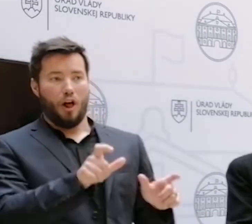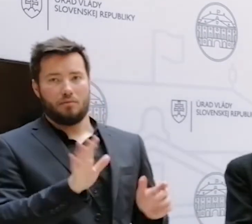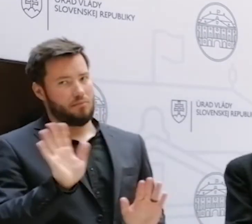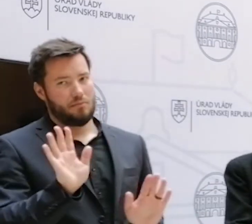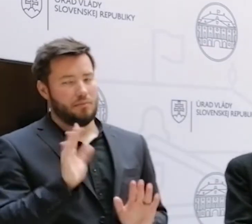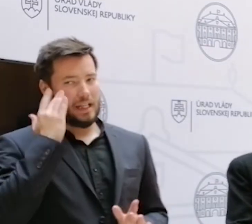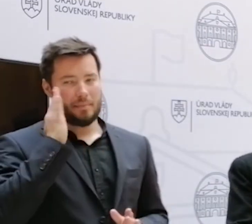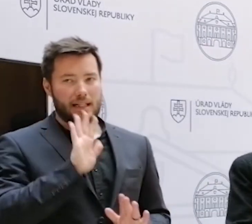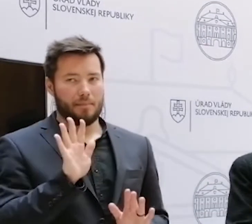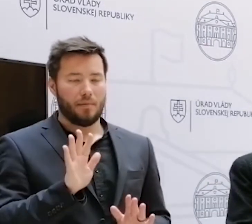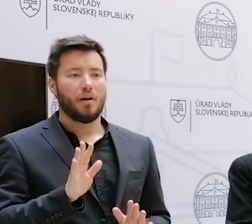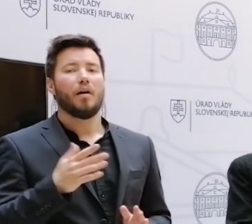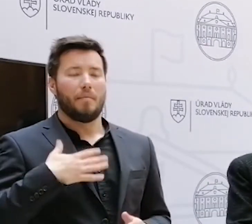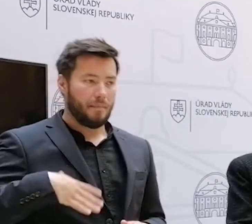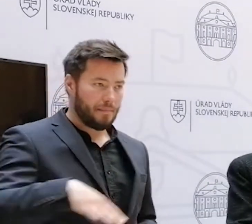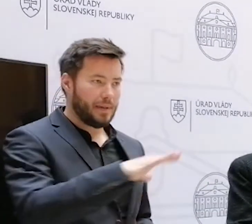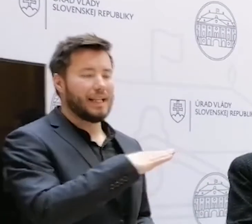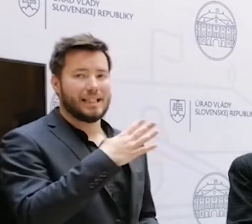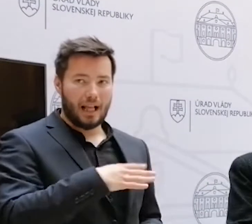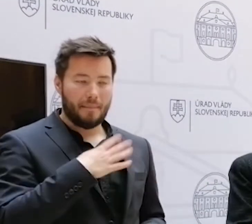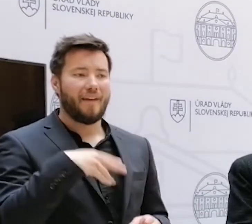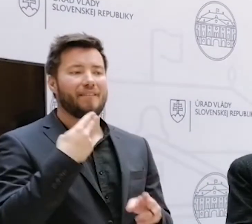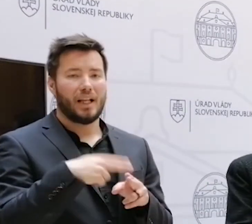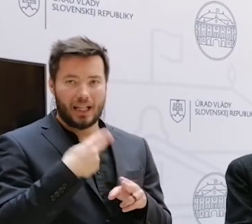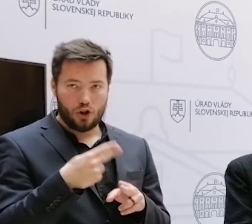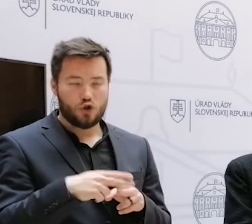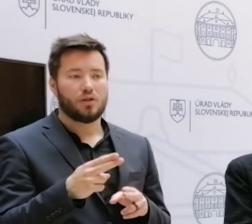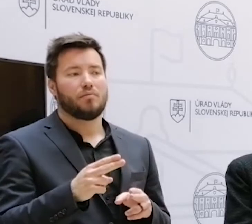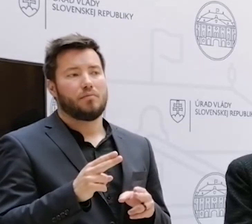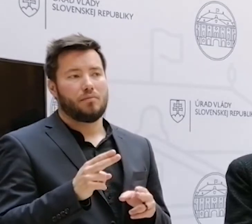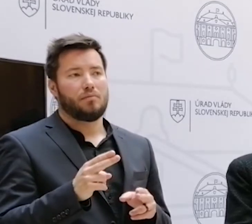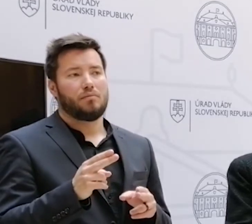Jednoznačne je tu záujem na tom, aby sme vyriešili nástroj pre